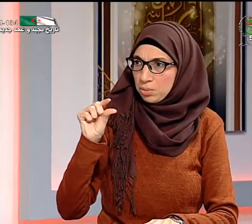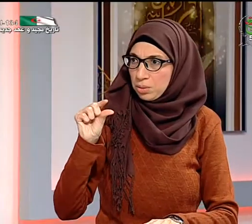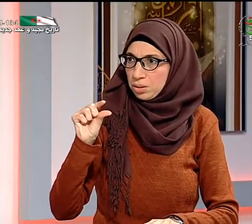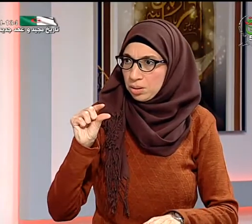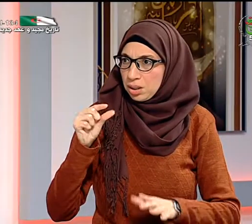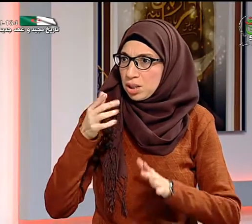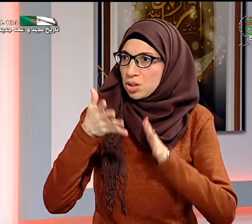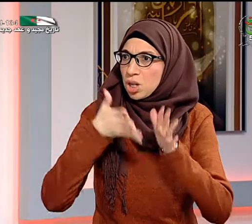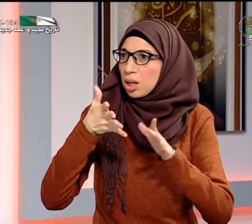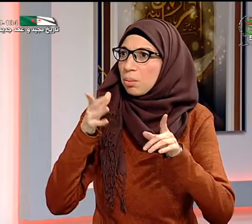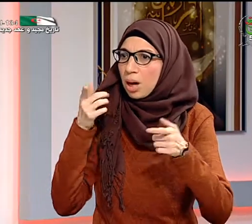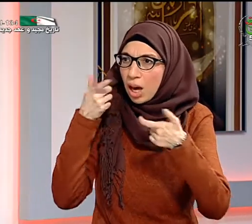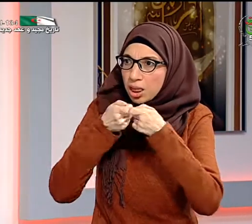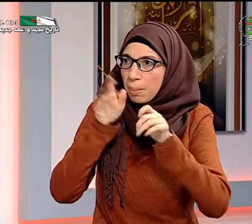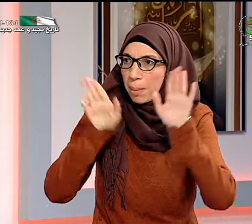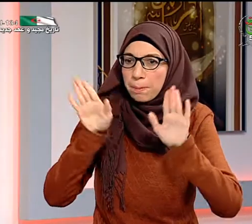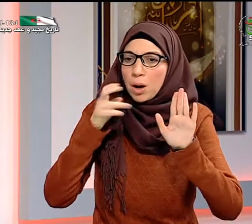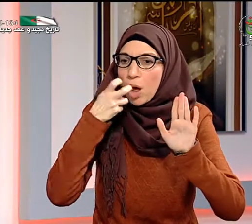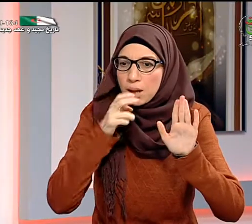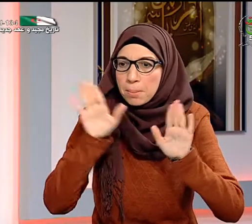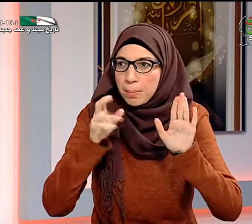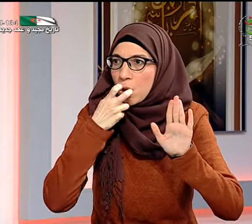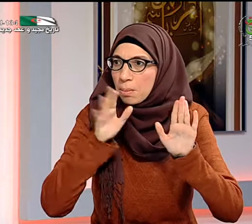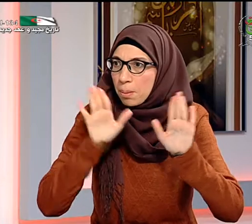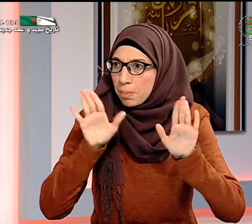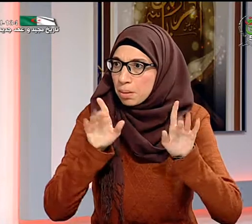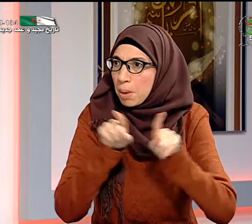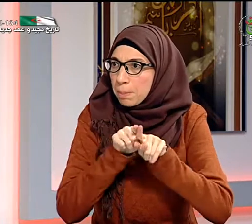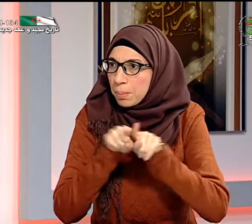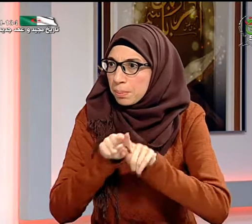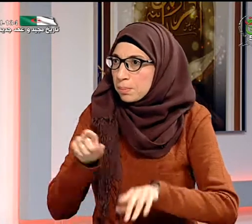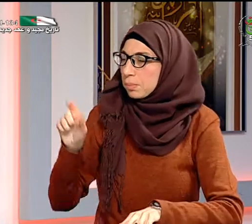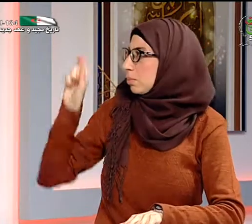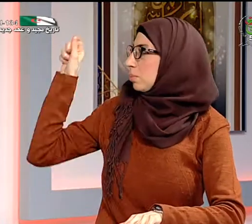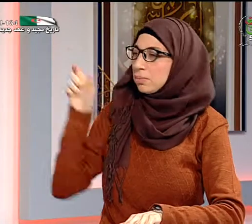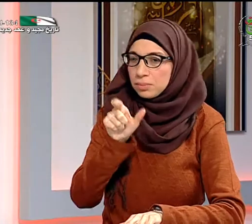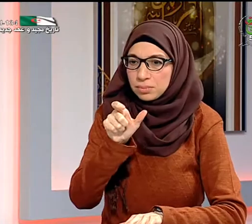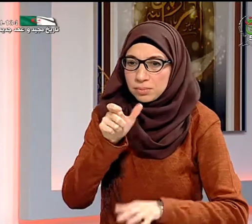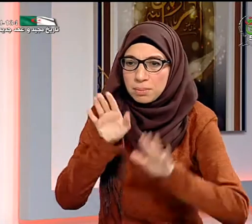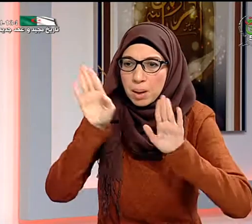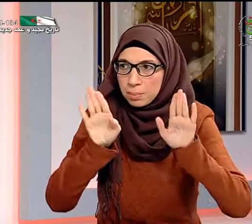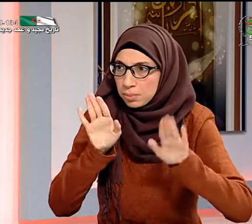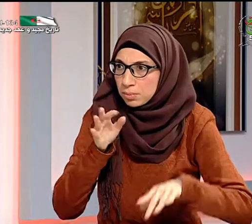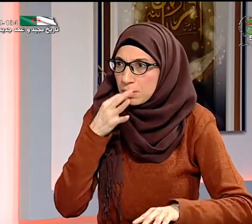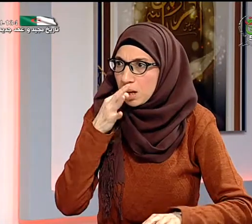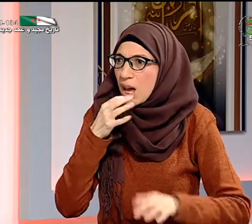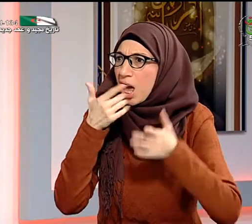حتى اللغة الكلامية فهي غير متوازية وغير يعني غير متوازية مع اللغة